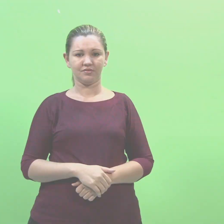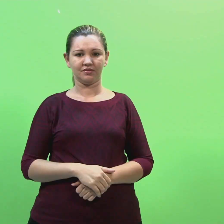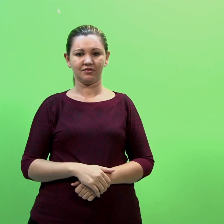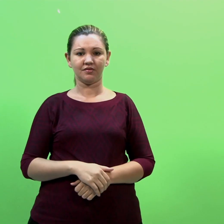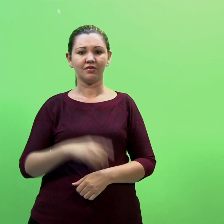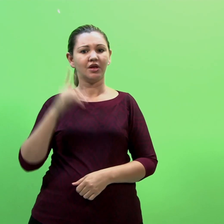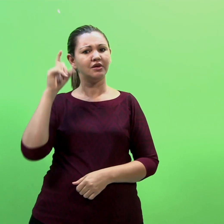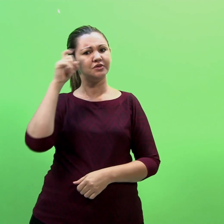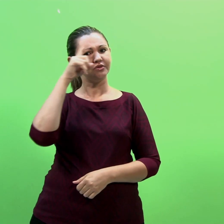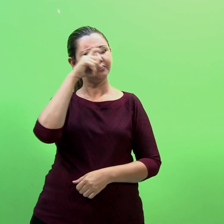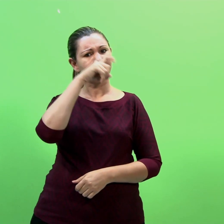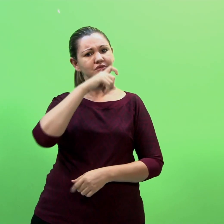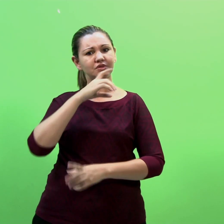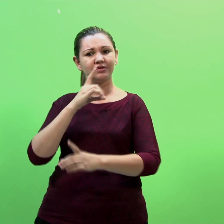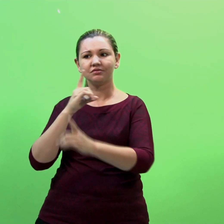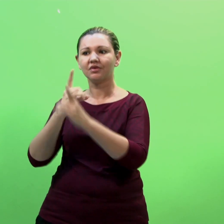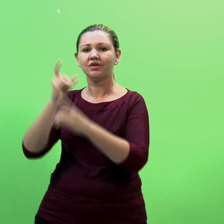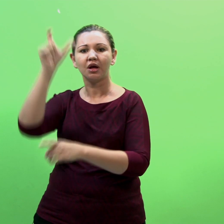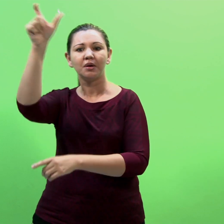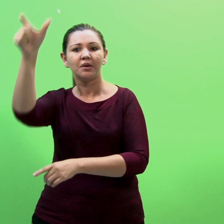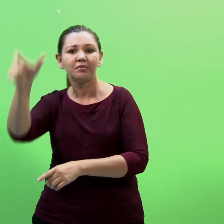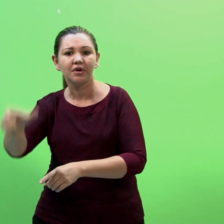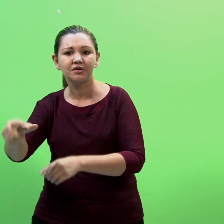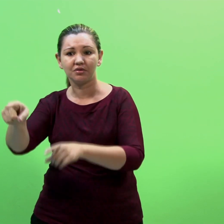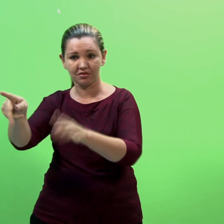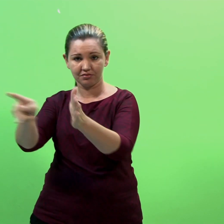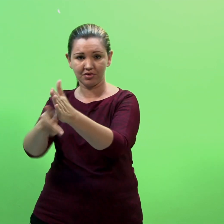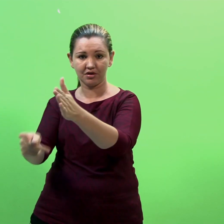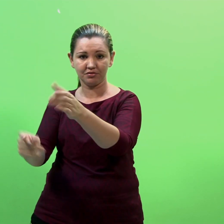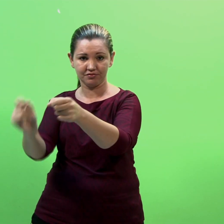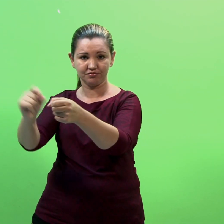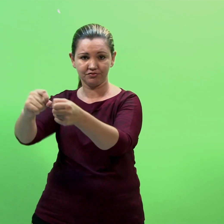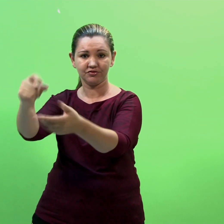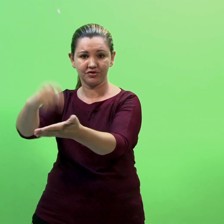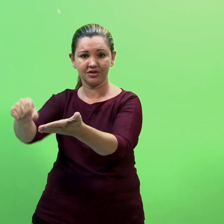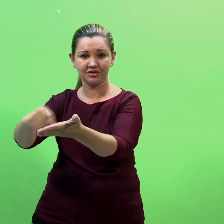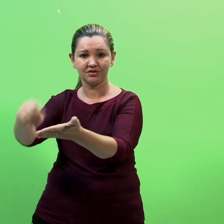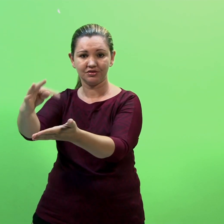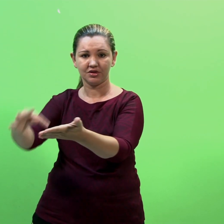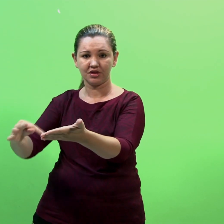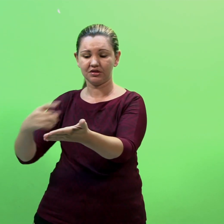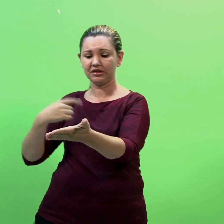Dificilmente ou nunca encontram-se com o autor do texto-fonte para dirimir dúvidas de qualquer tipo.